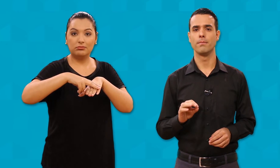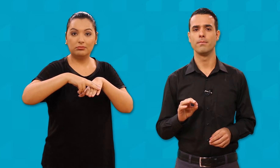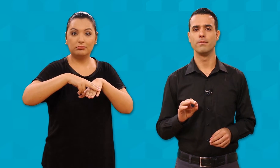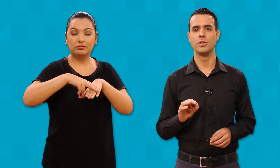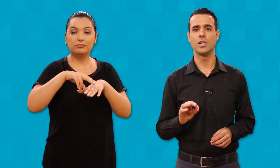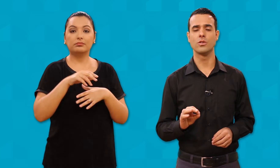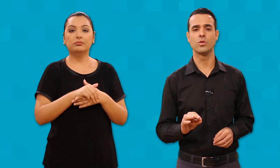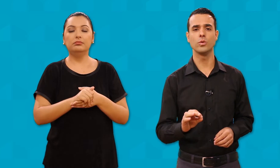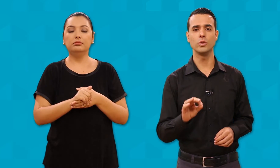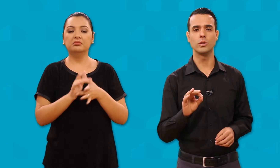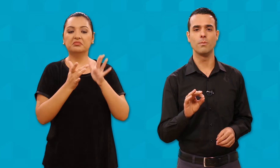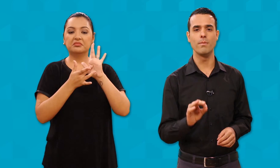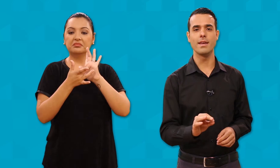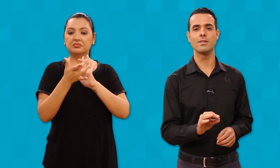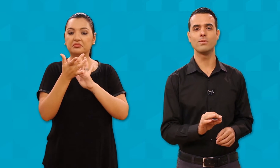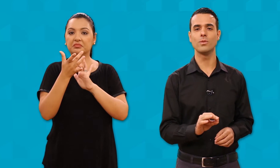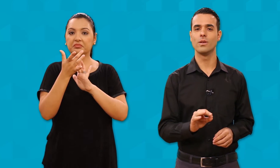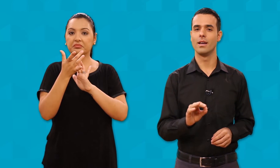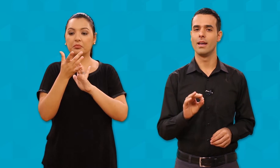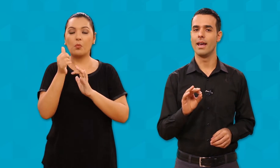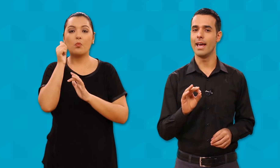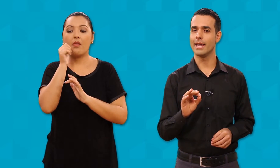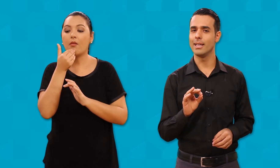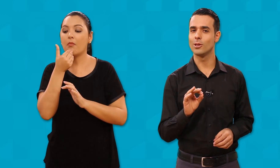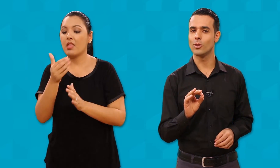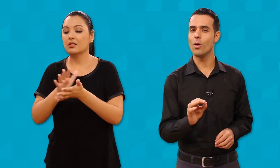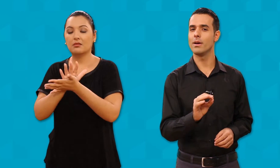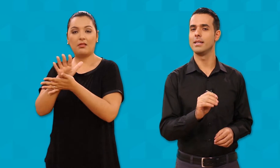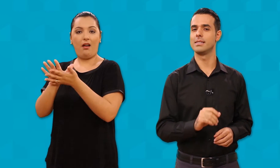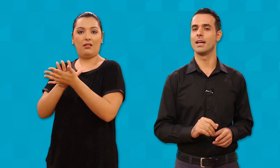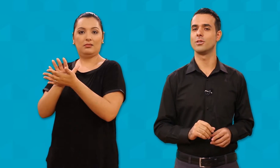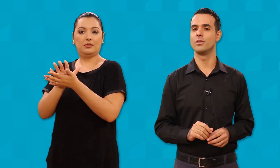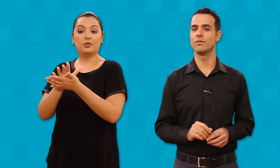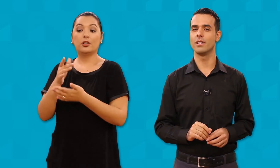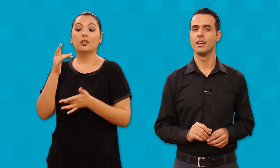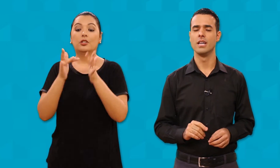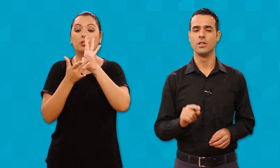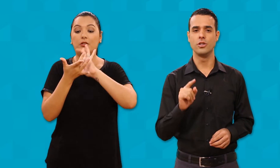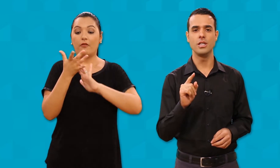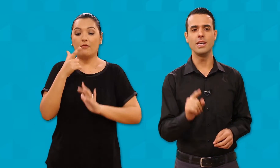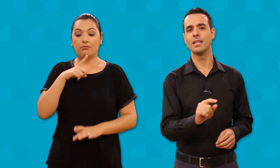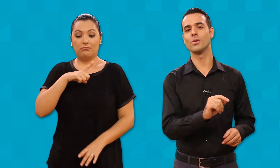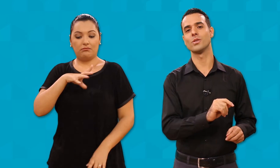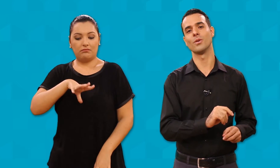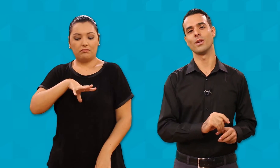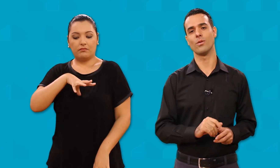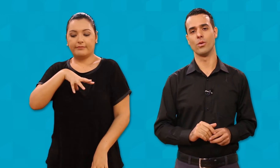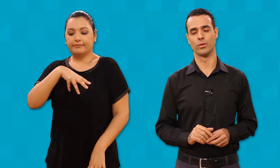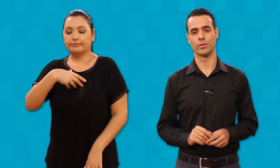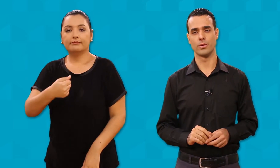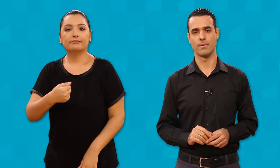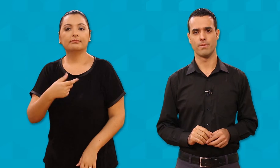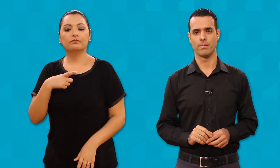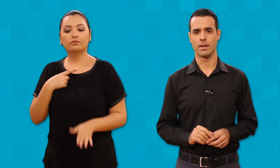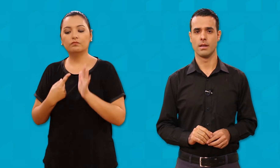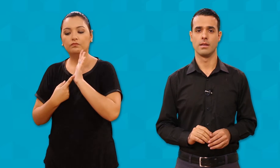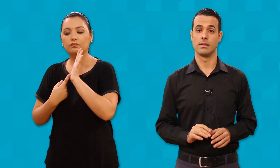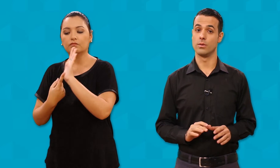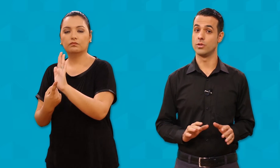Jesus mesmo é quem toma a iniciativa de ir ao seu encontro. Seus